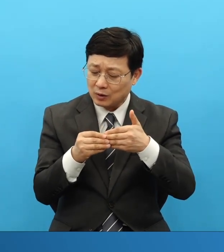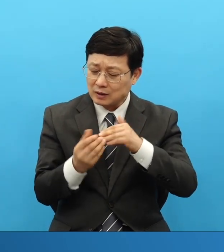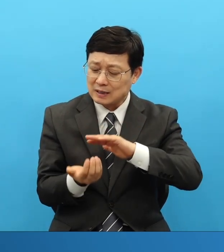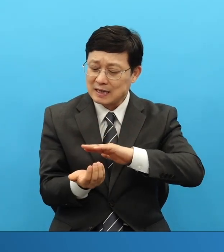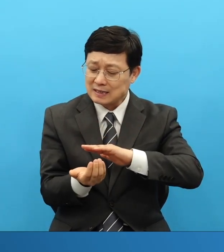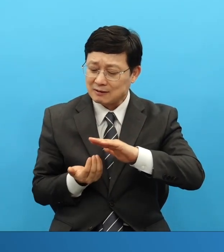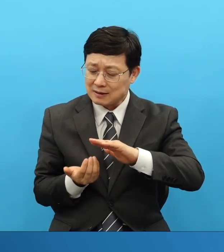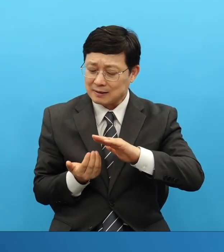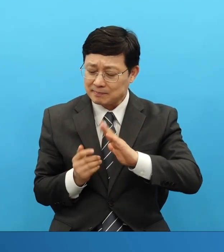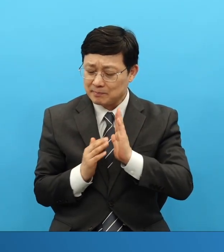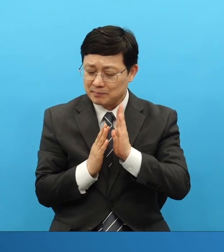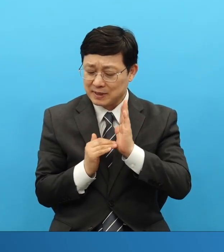누려야